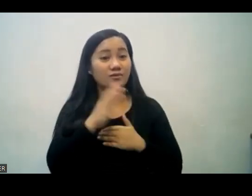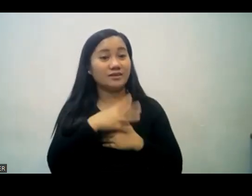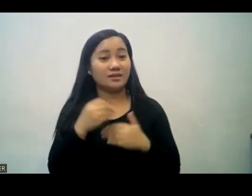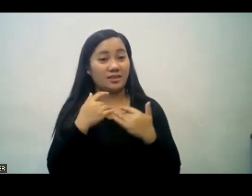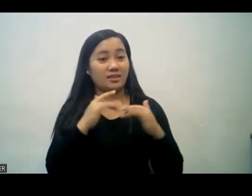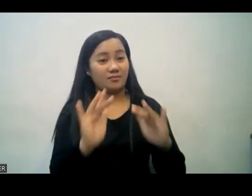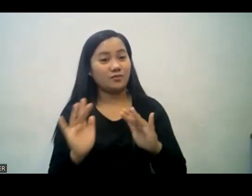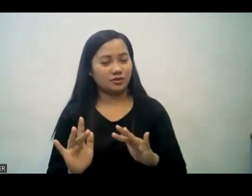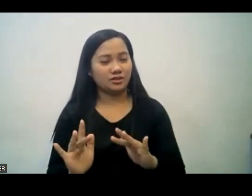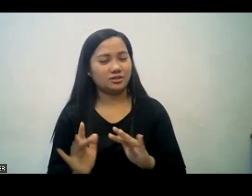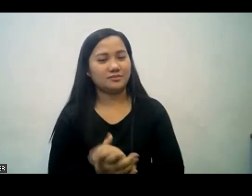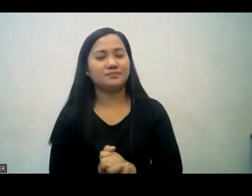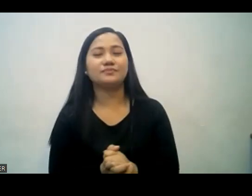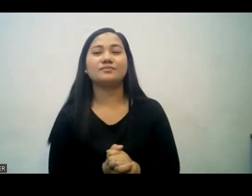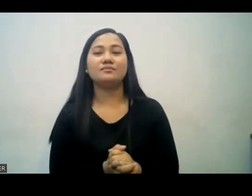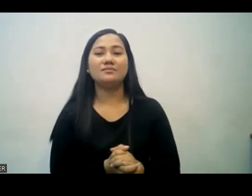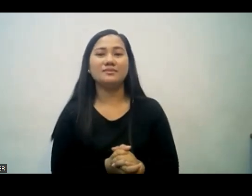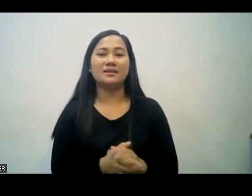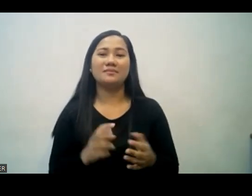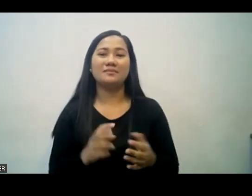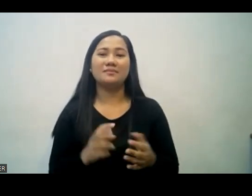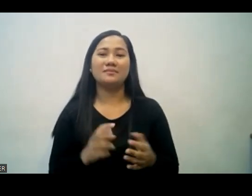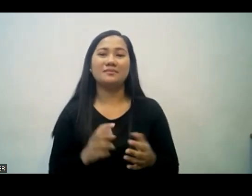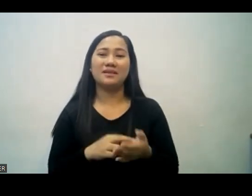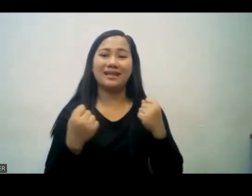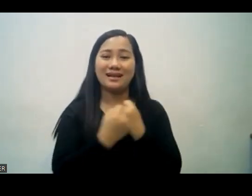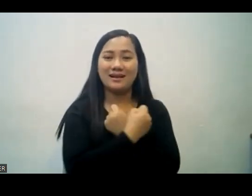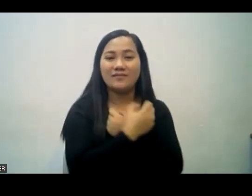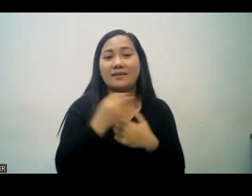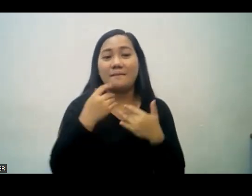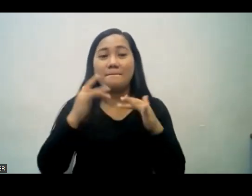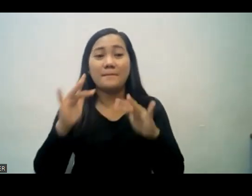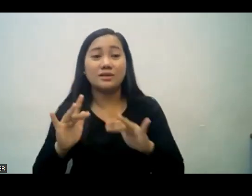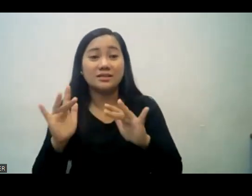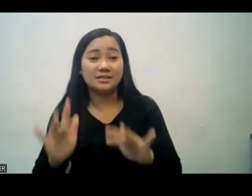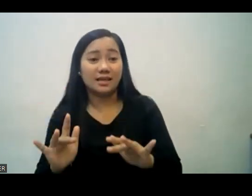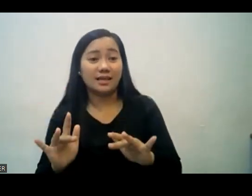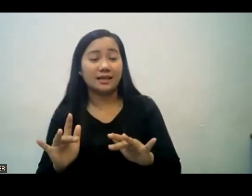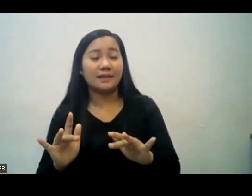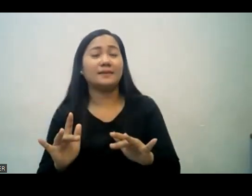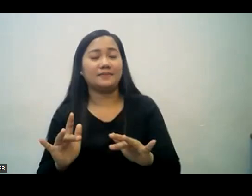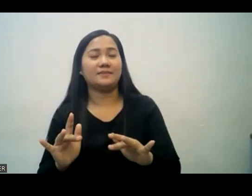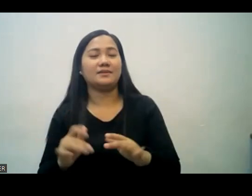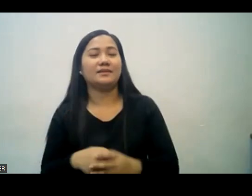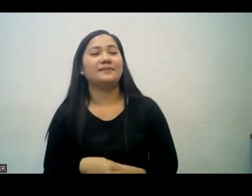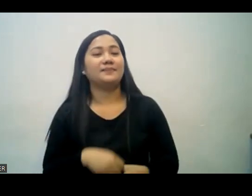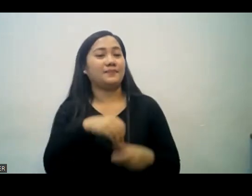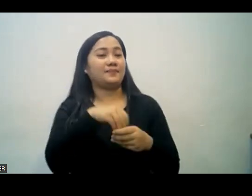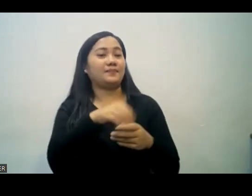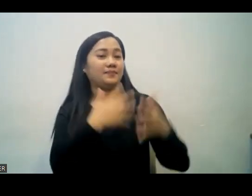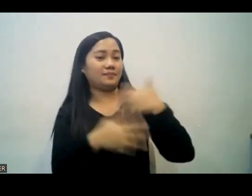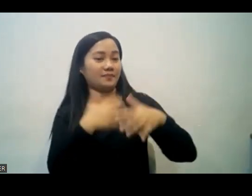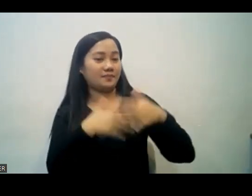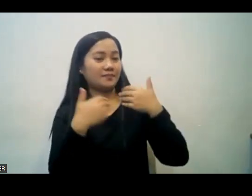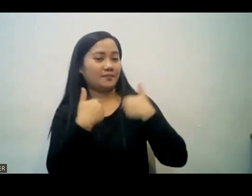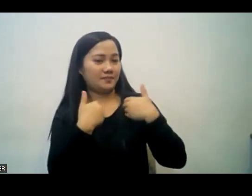If anyone affection and mercy in the fellowship there is mercy. Kaya dito, kung mayroong anumang pagkagiliw at